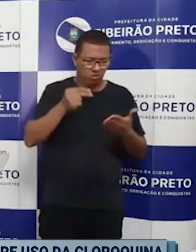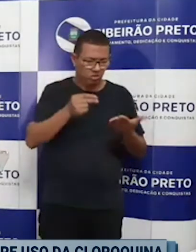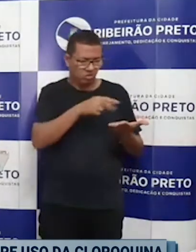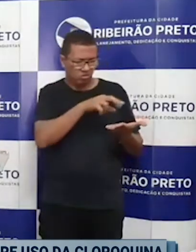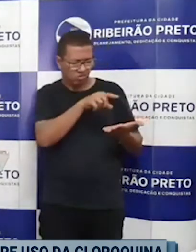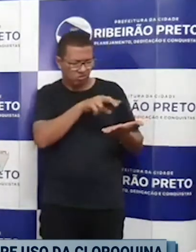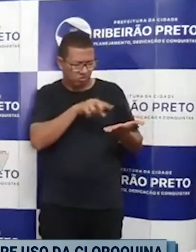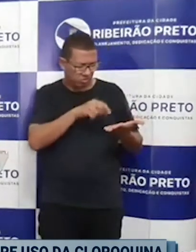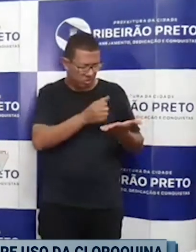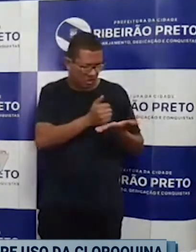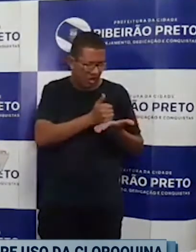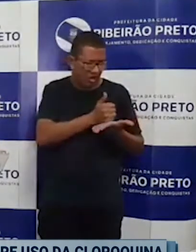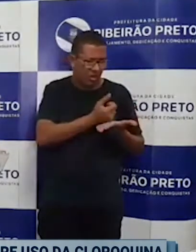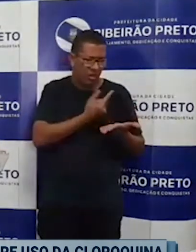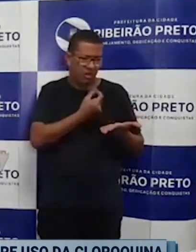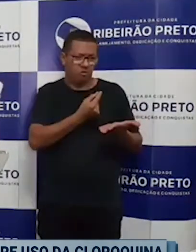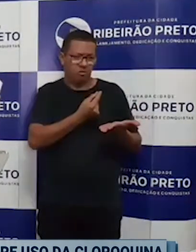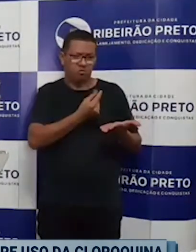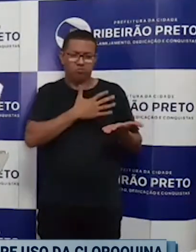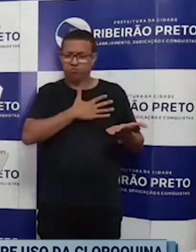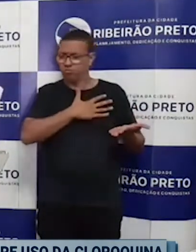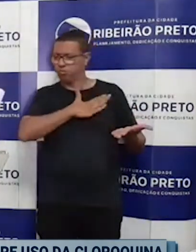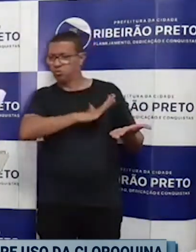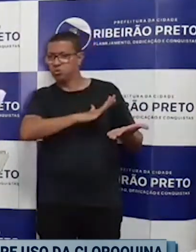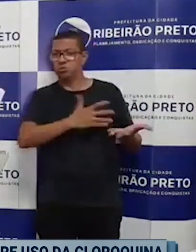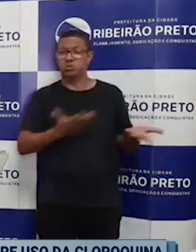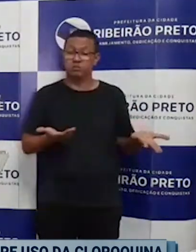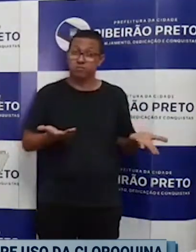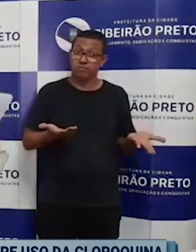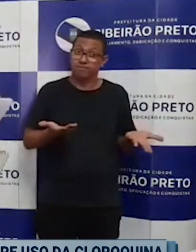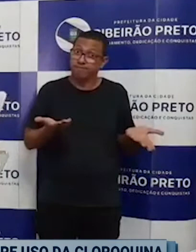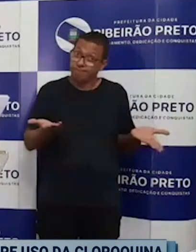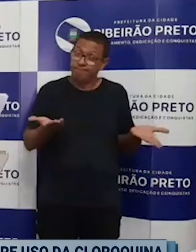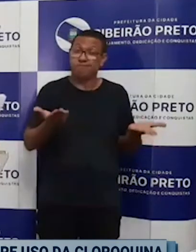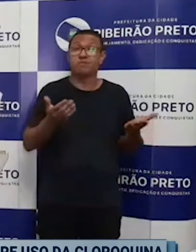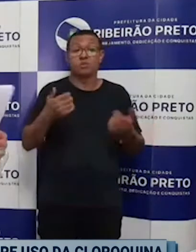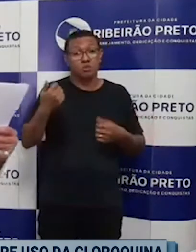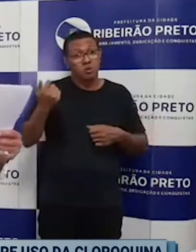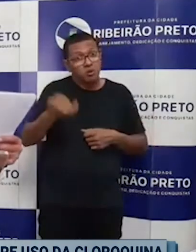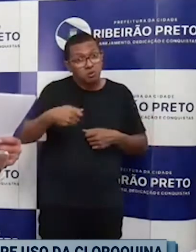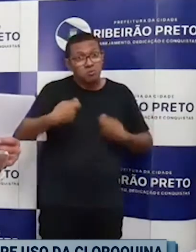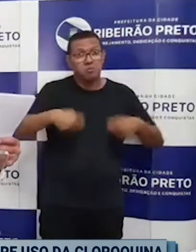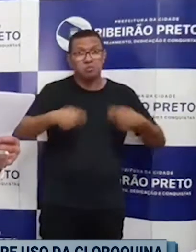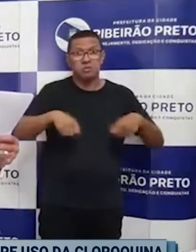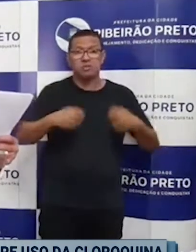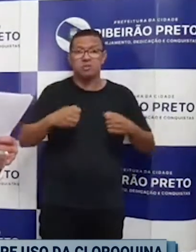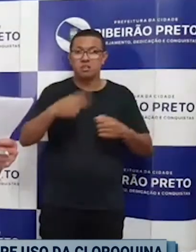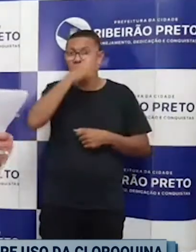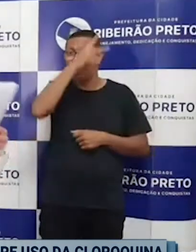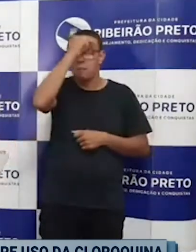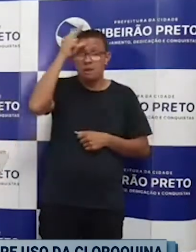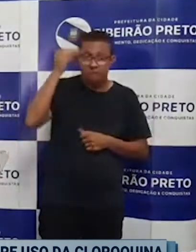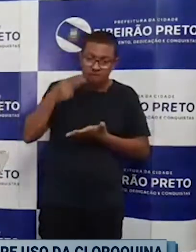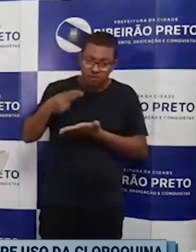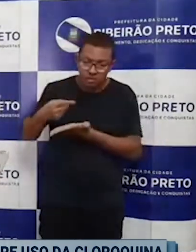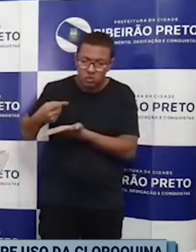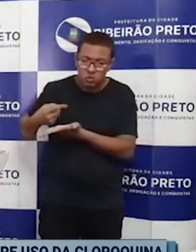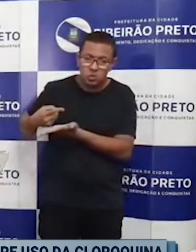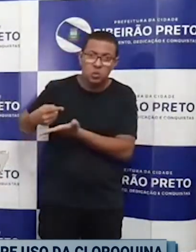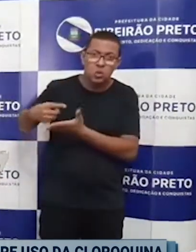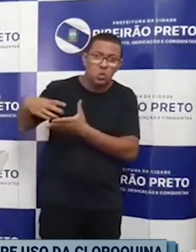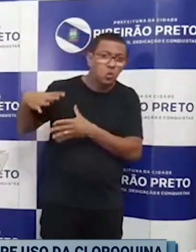população acha que determinado prefeito que não adotou deveria adotar, mas é o contrário.